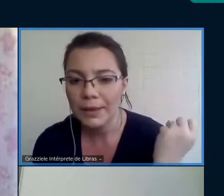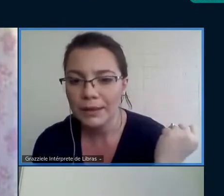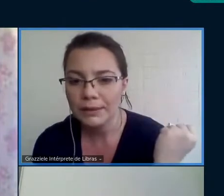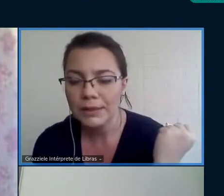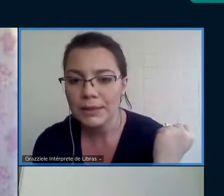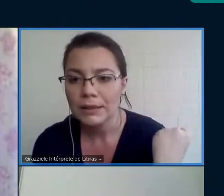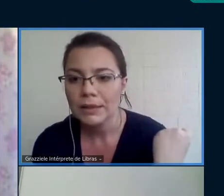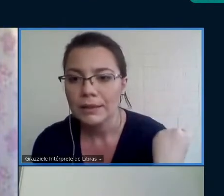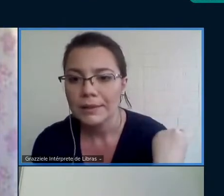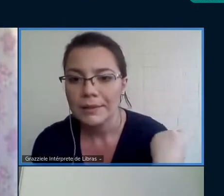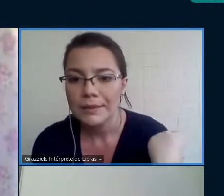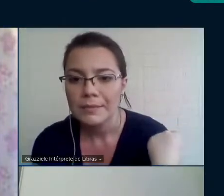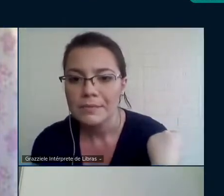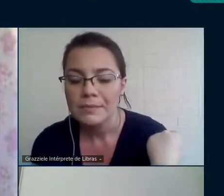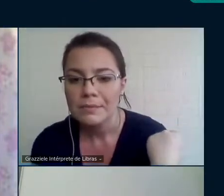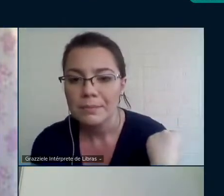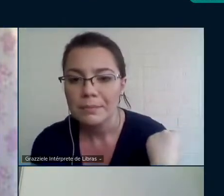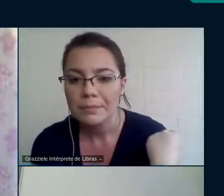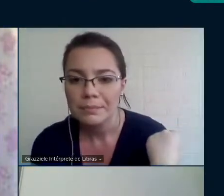enfim, ferramentas?